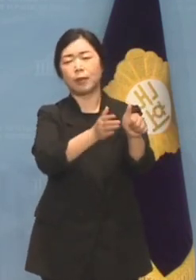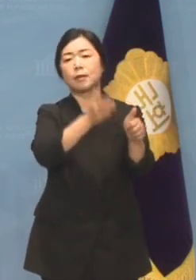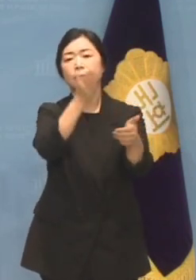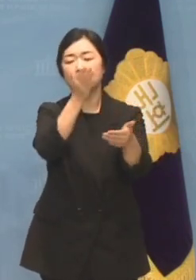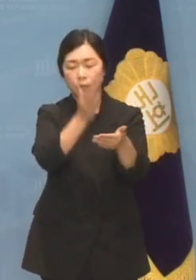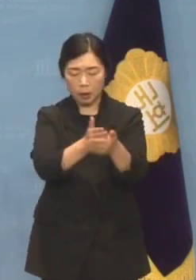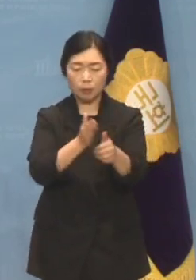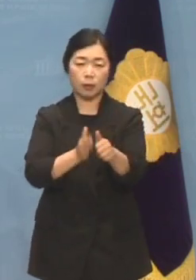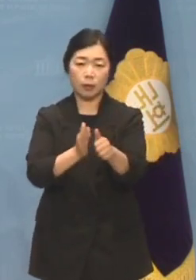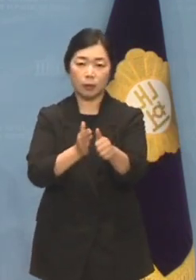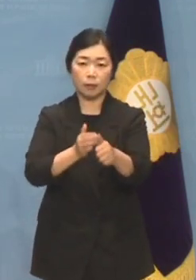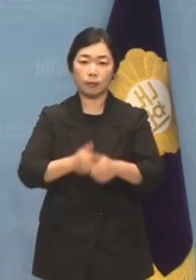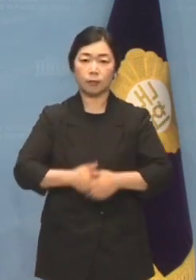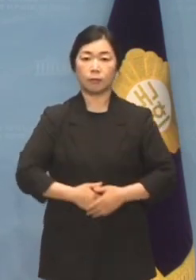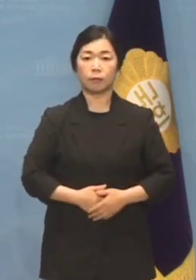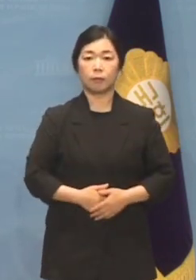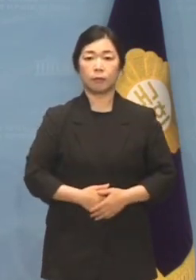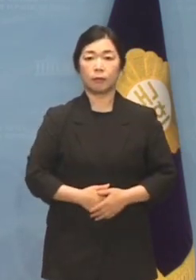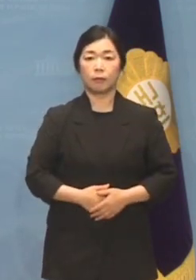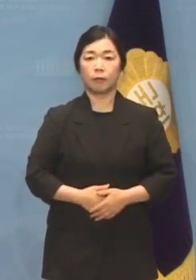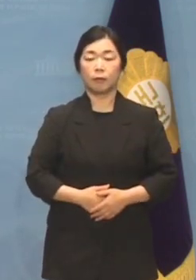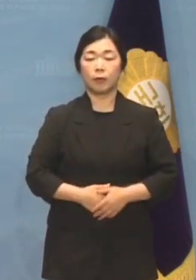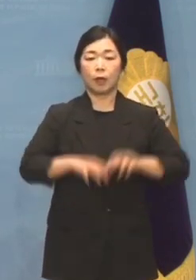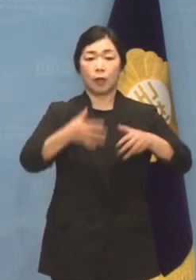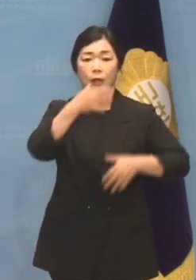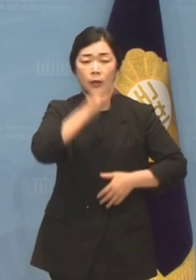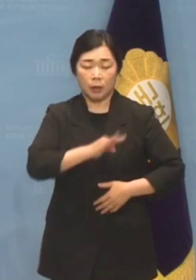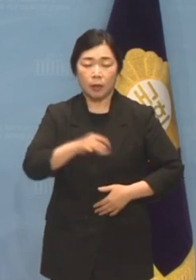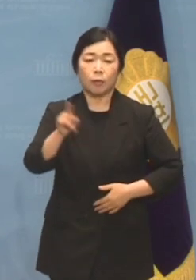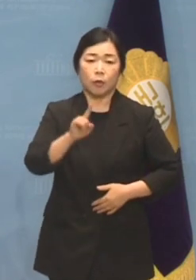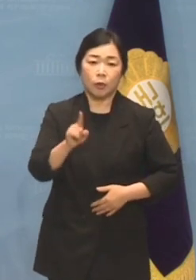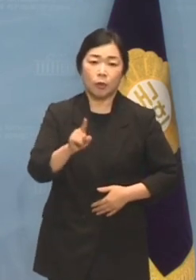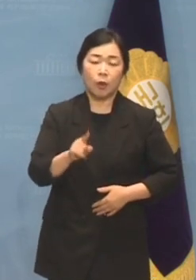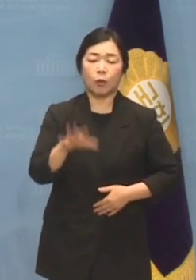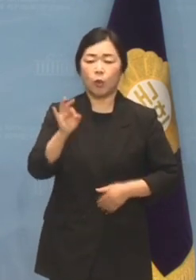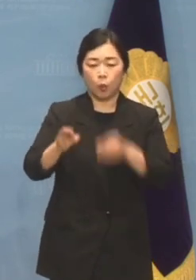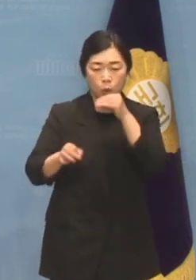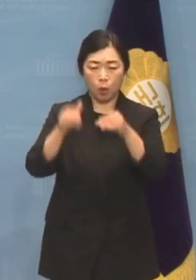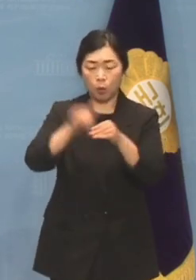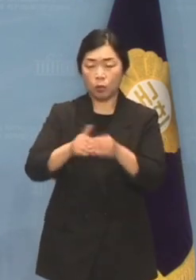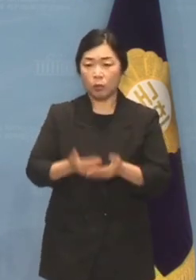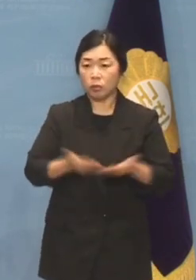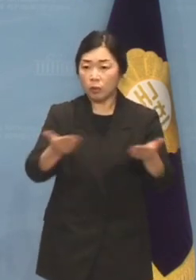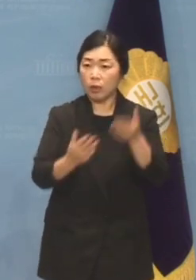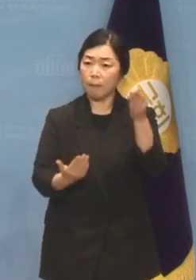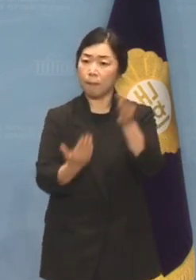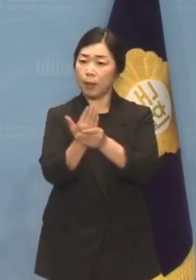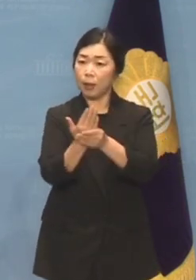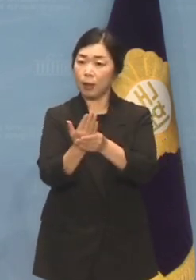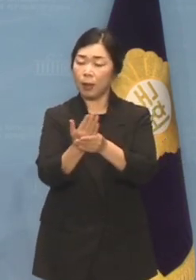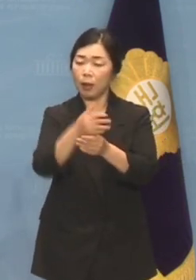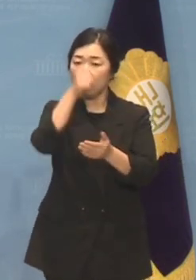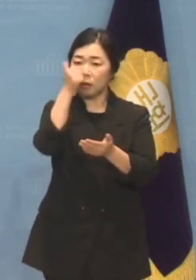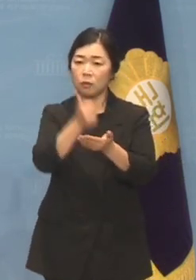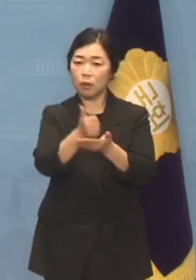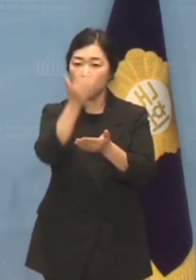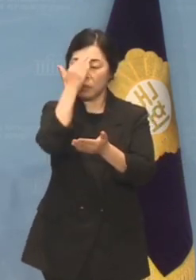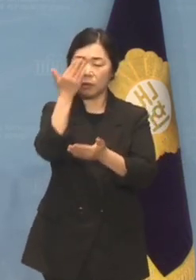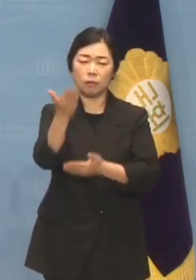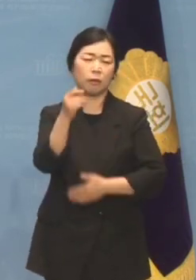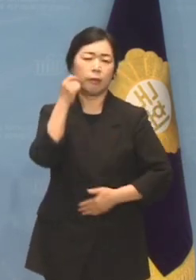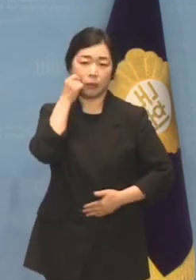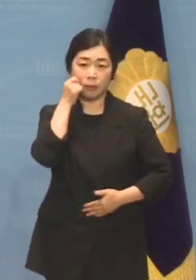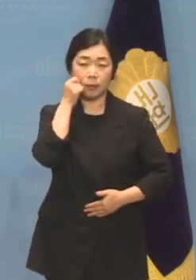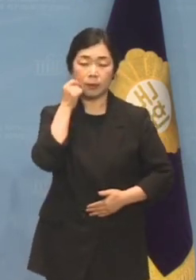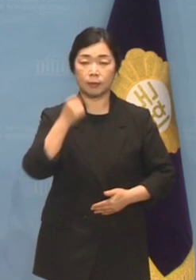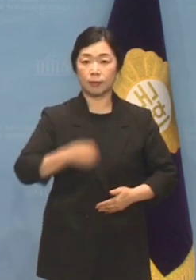멈춰주기 바랍니다. 국익을 아무리 팔아도 돈봉투 전당 대회에 면죄부는 살 수 없습니다.